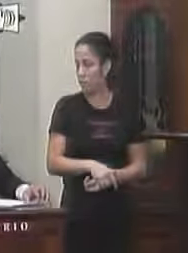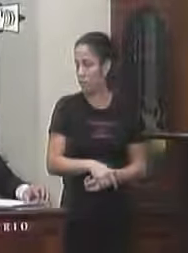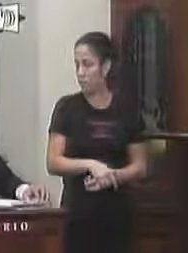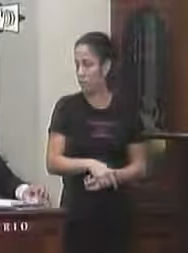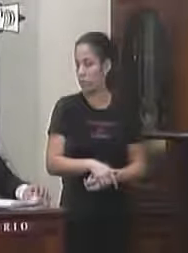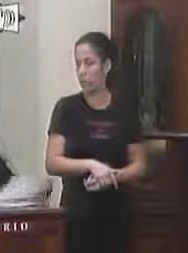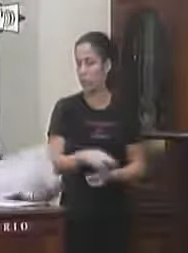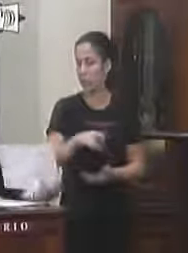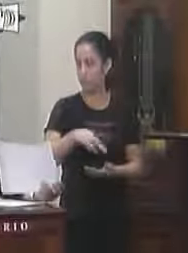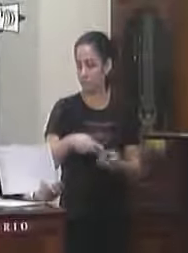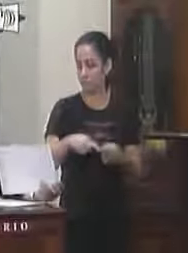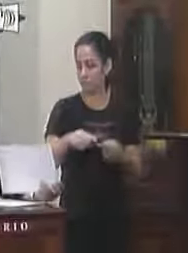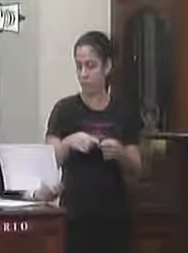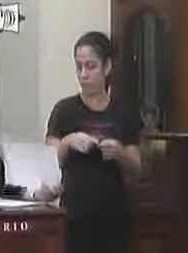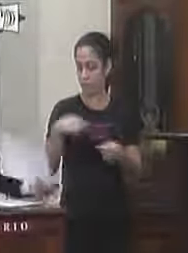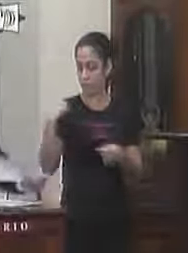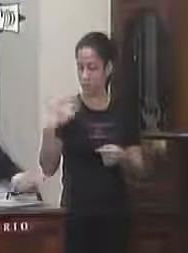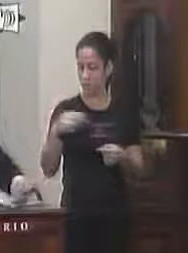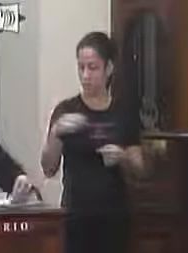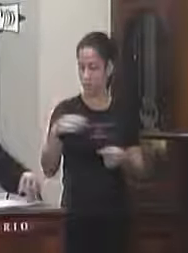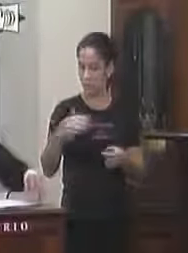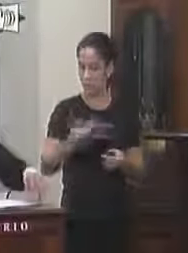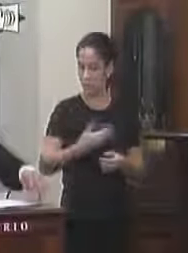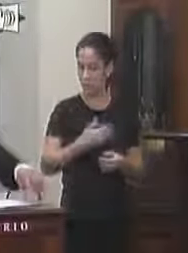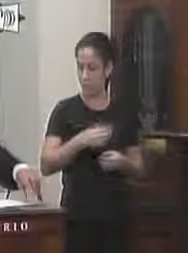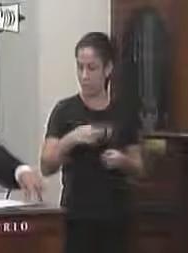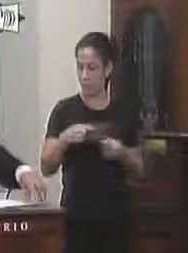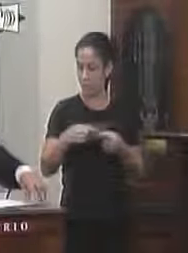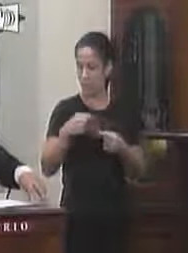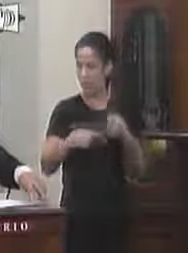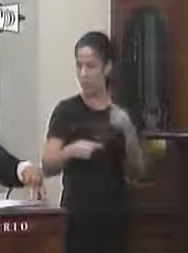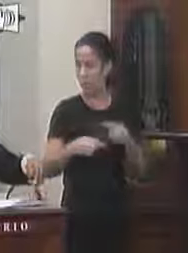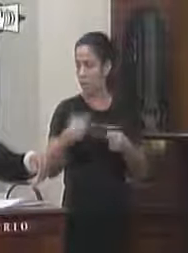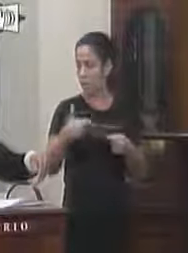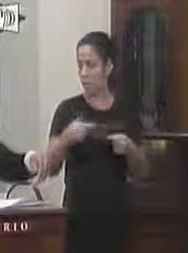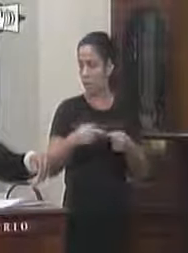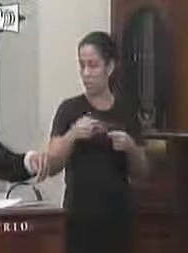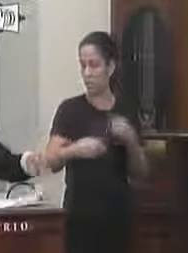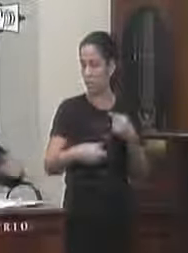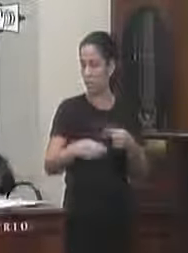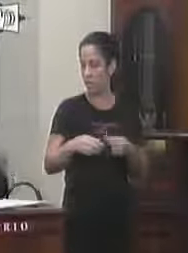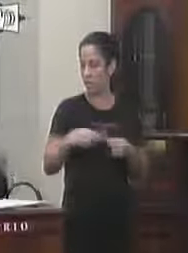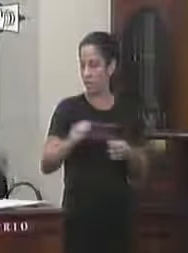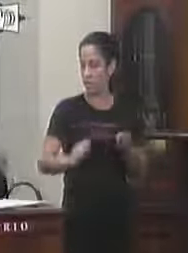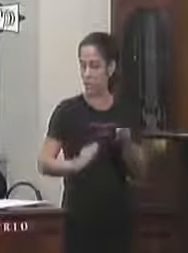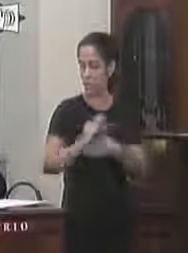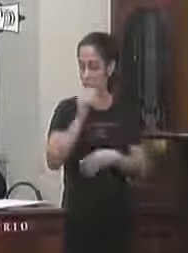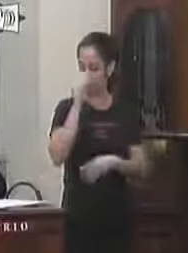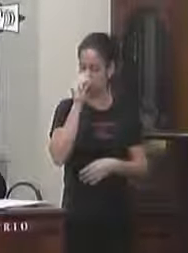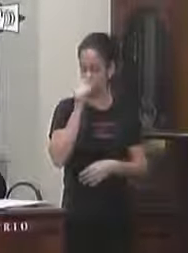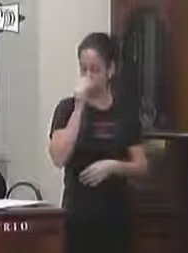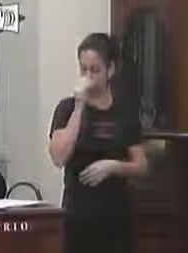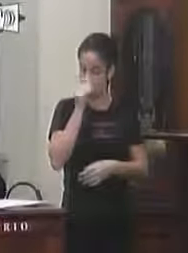o requerimento do novo colega está em discussão não tendo quem queira discutir aprovado